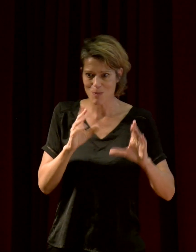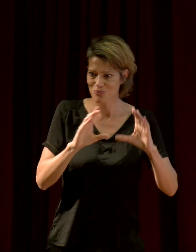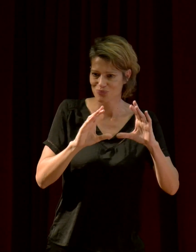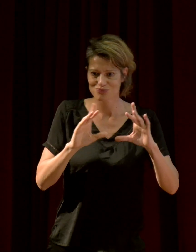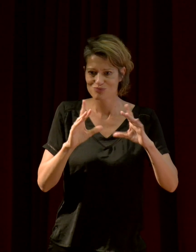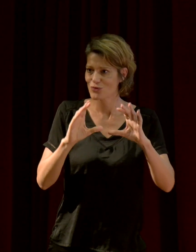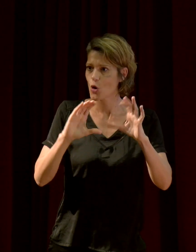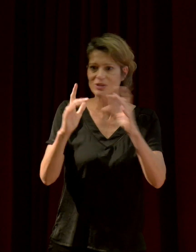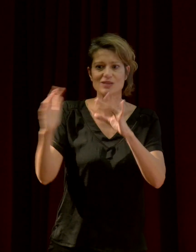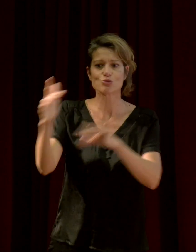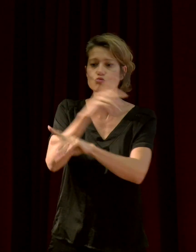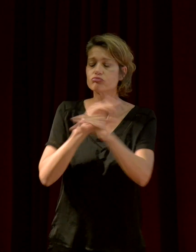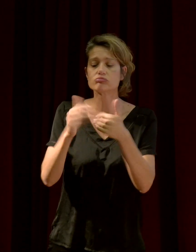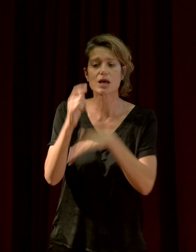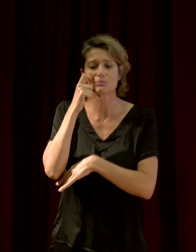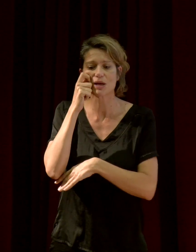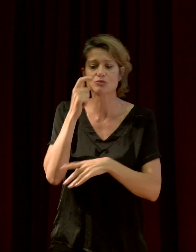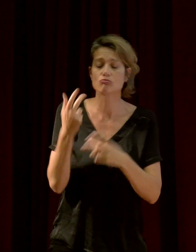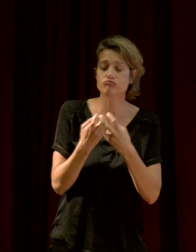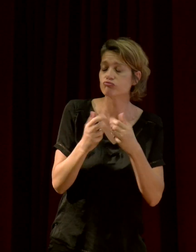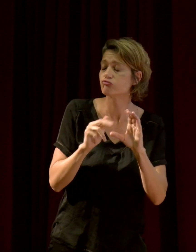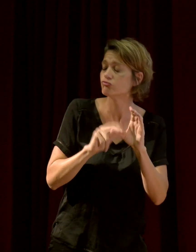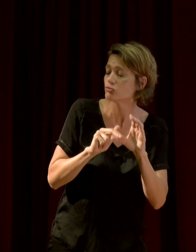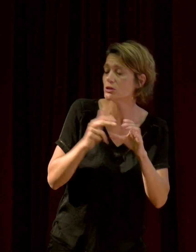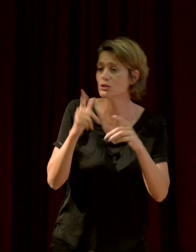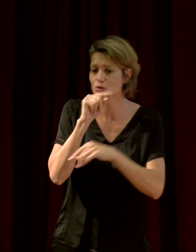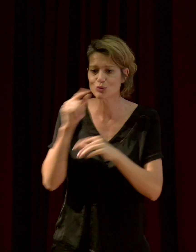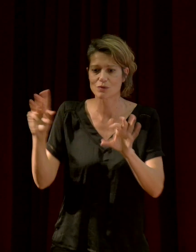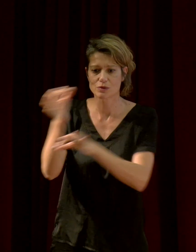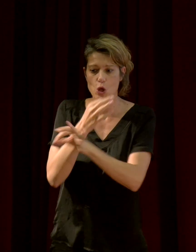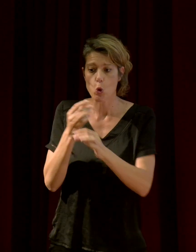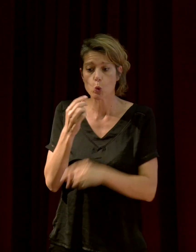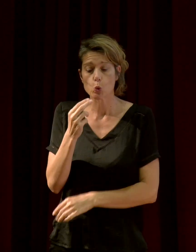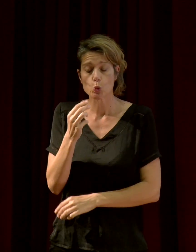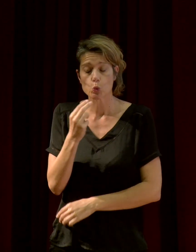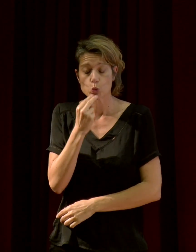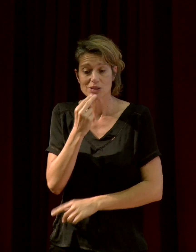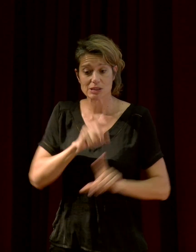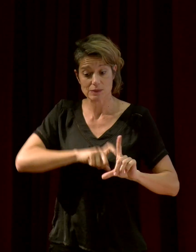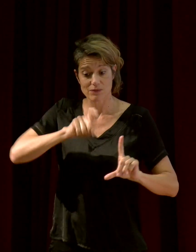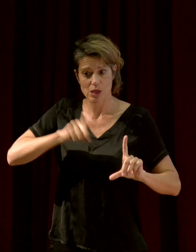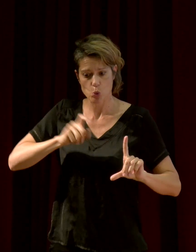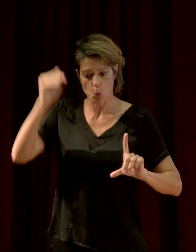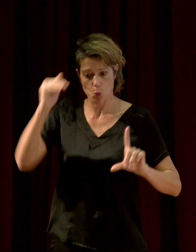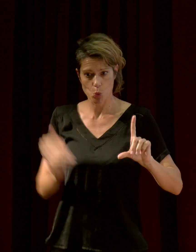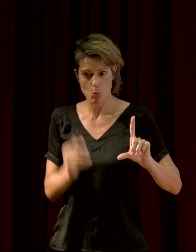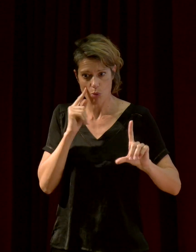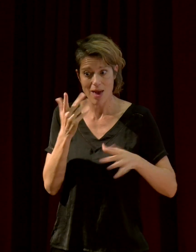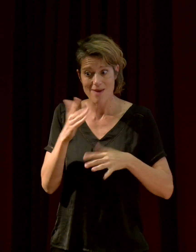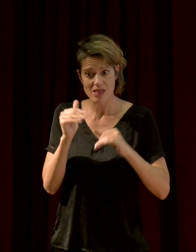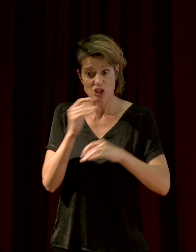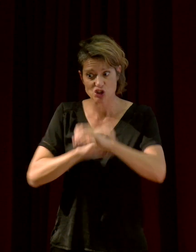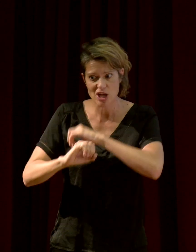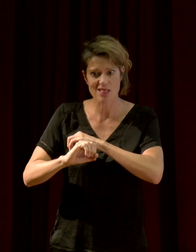extrêmement intelligent. Est-ce que vous pouvez nous parler de ça, s'il vous plaît ? Oui. Alors, les fréquences, en effet, graves ou aiguës, il a des fréquences très